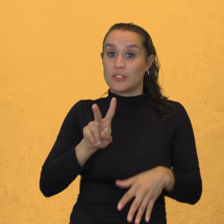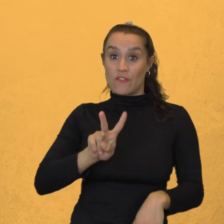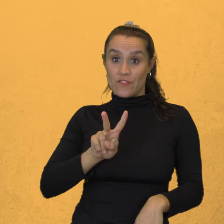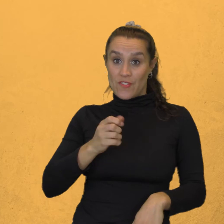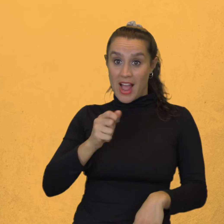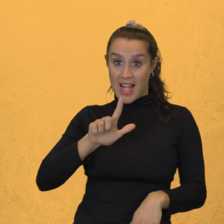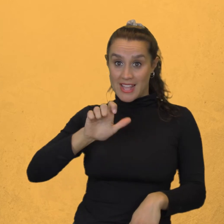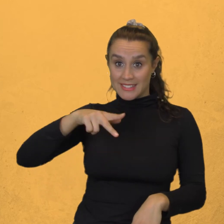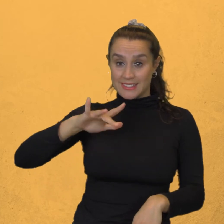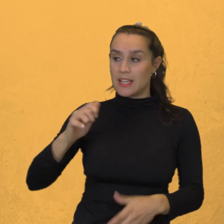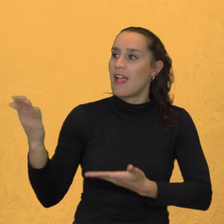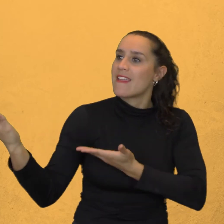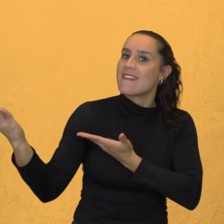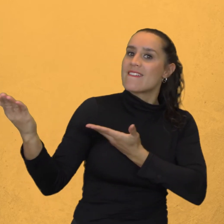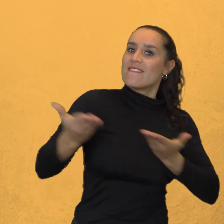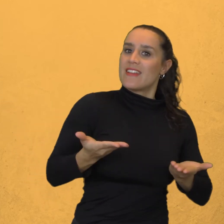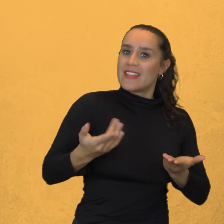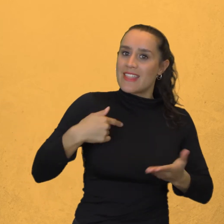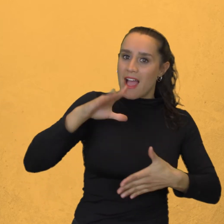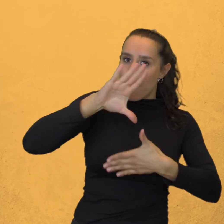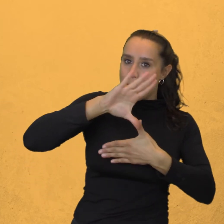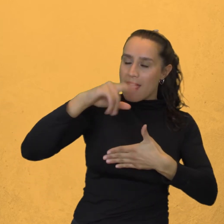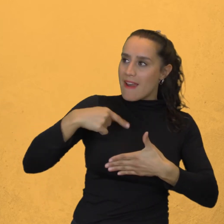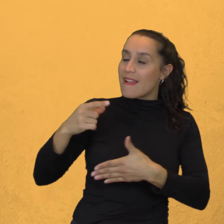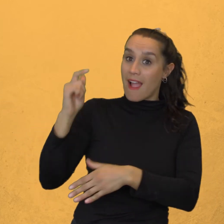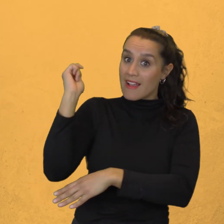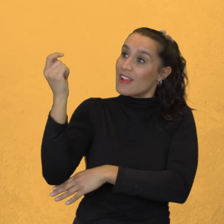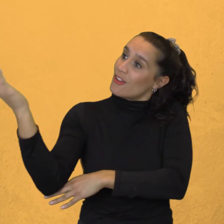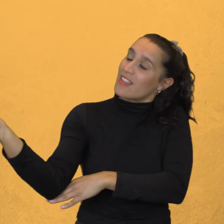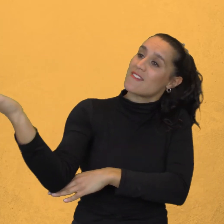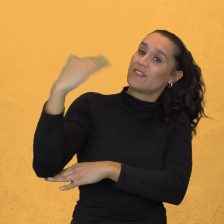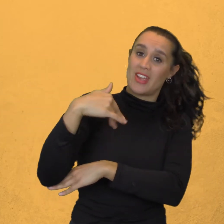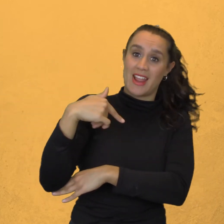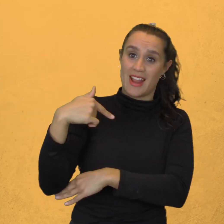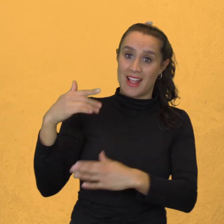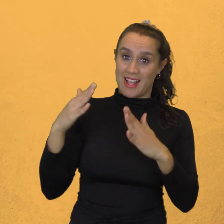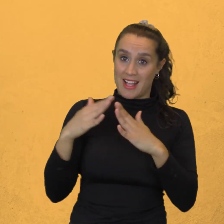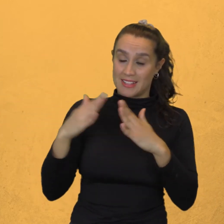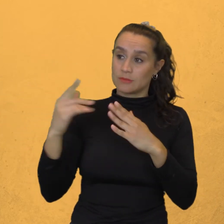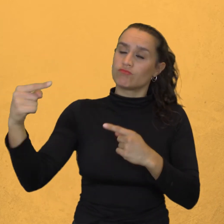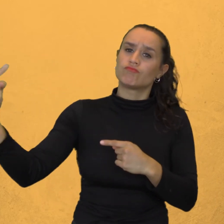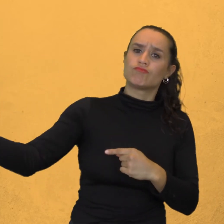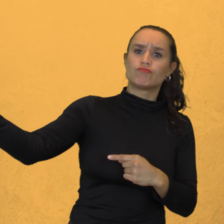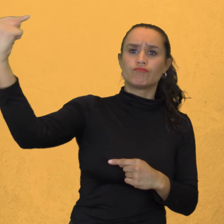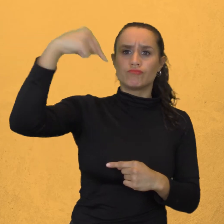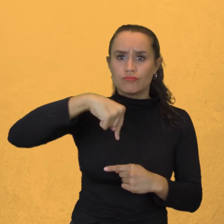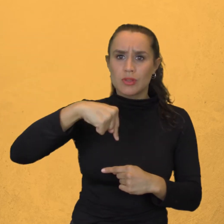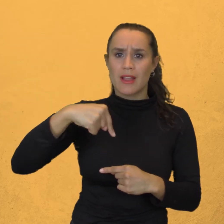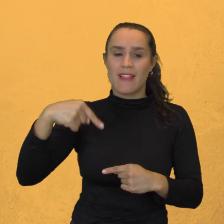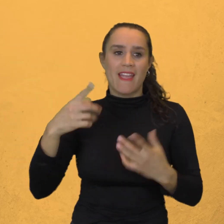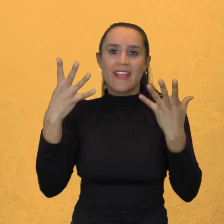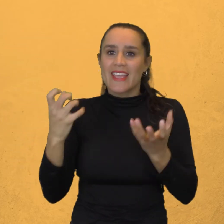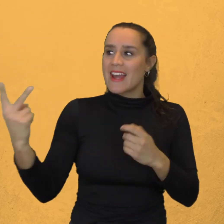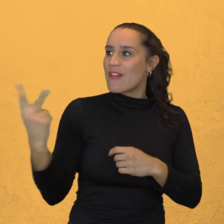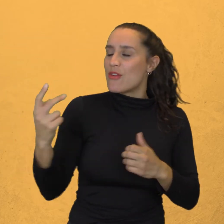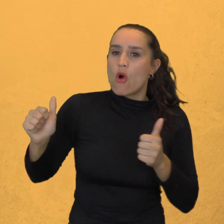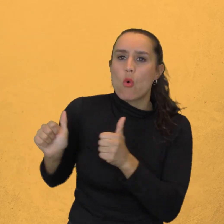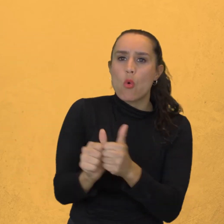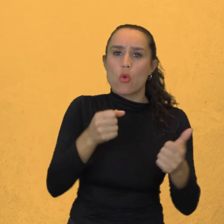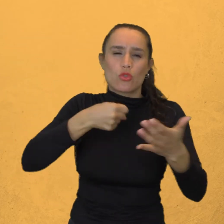Lo invita a venir a las Américas En la cuarta salida de su casa En busca de aventuras Para desgraviar en